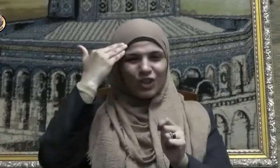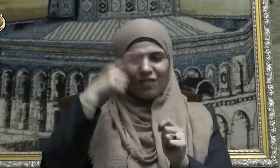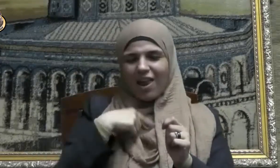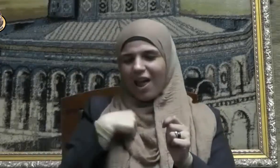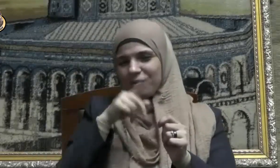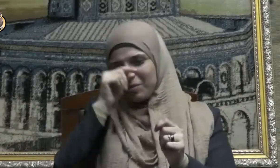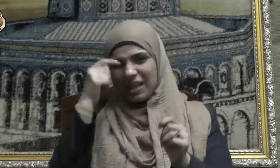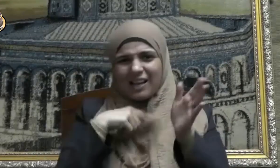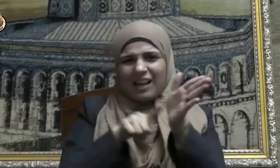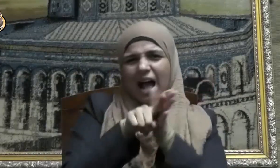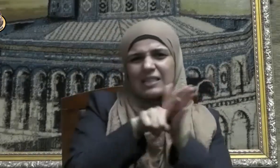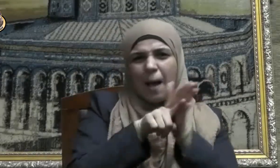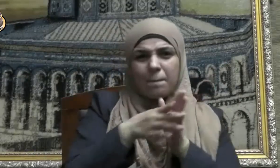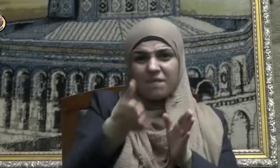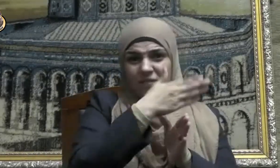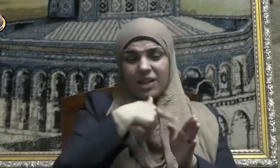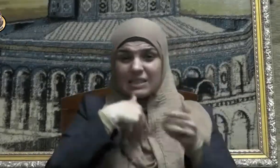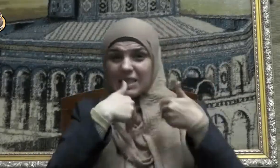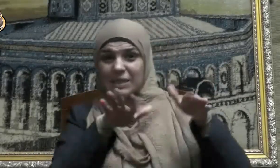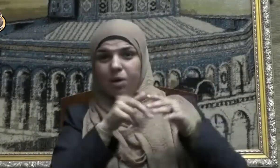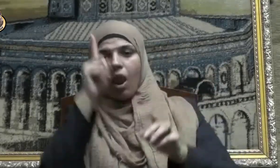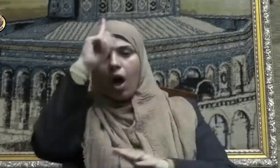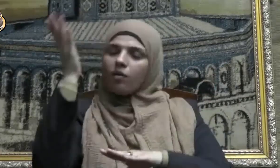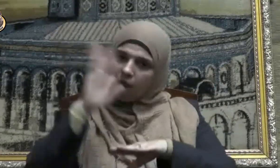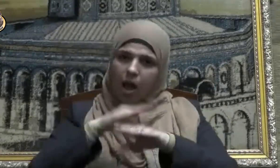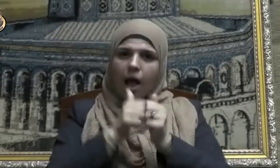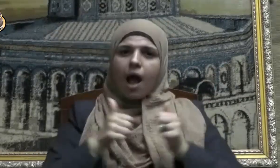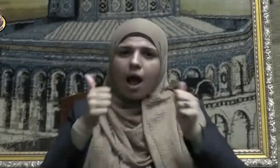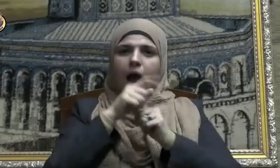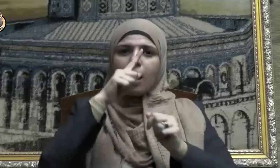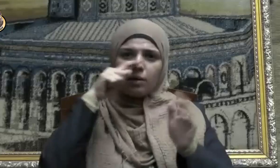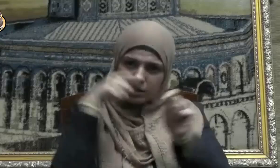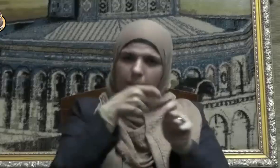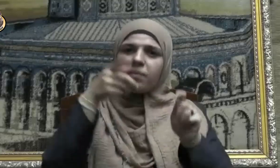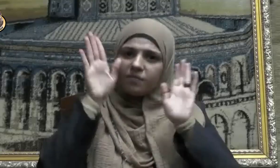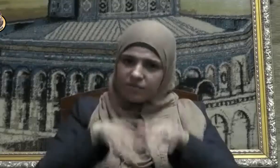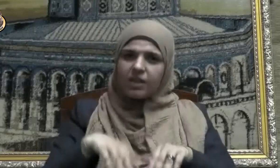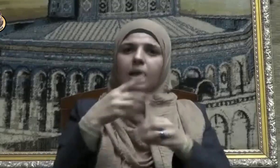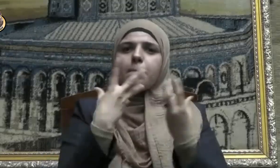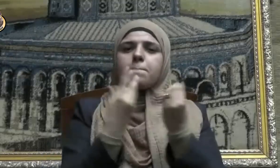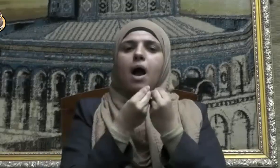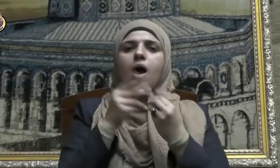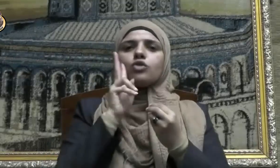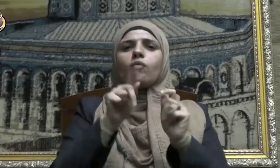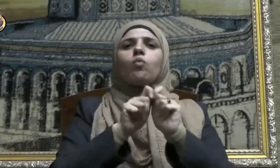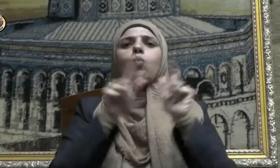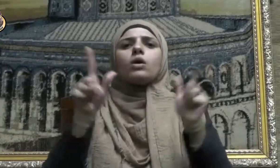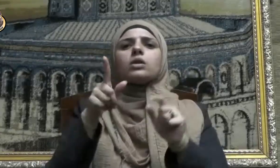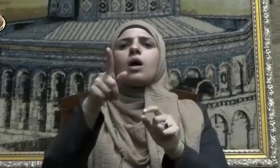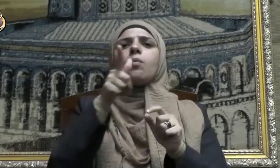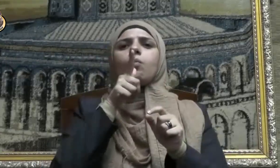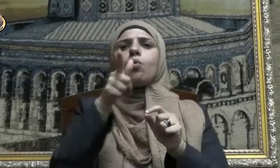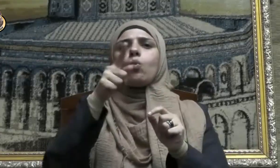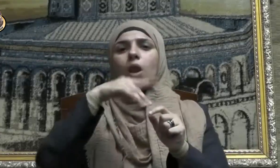إلا بأهله وعاقب الله عز وجل أصحاب النفاق الأكبر بالتردد